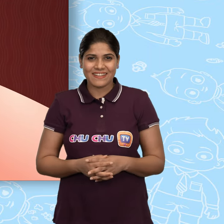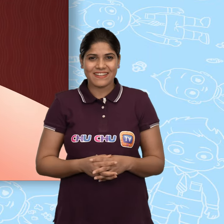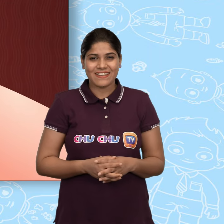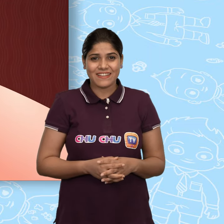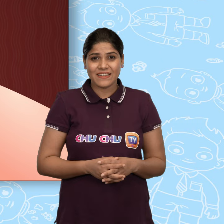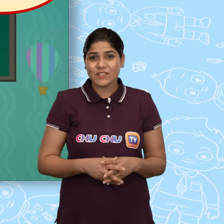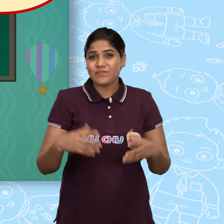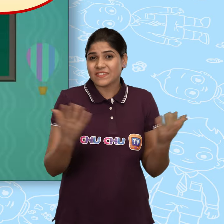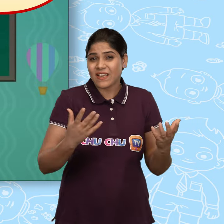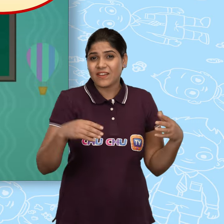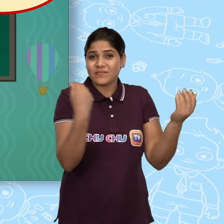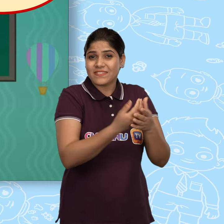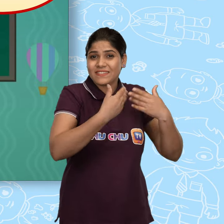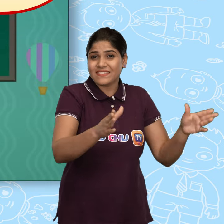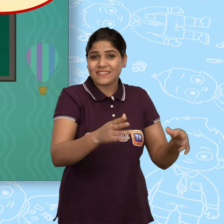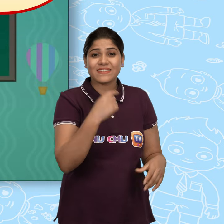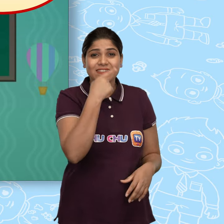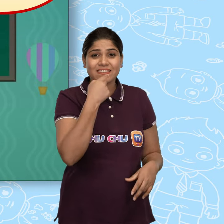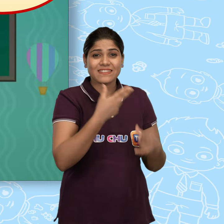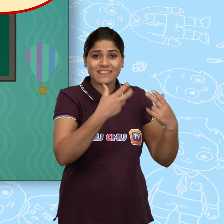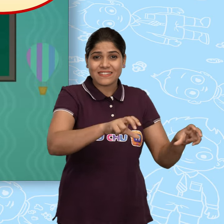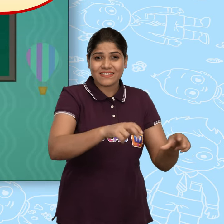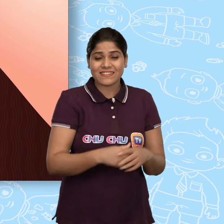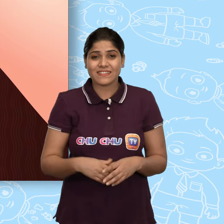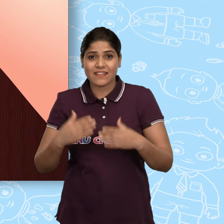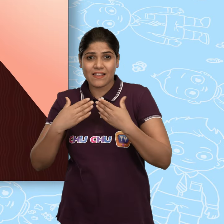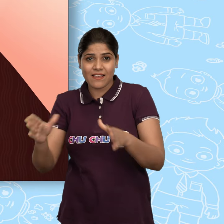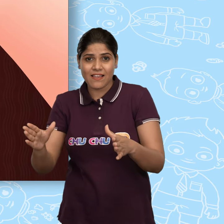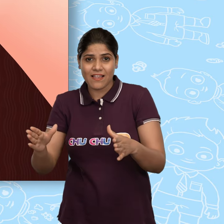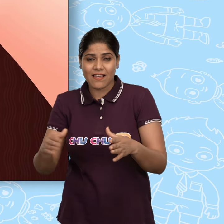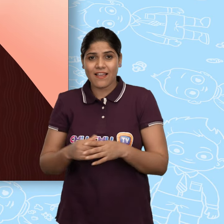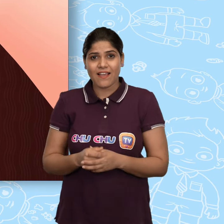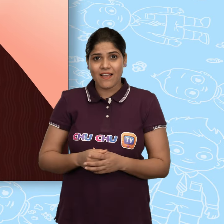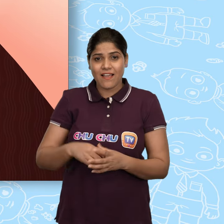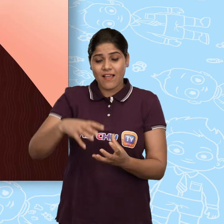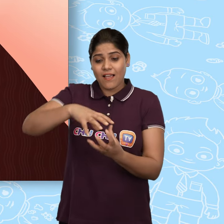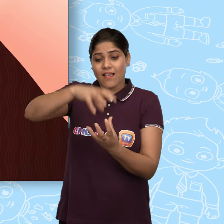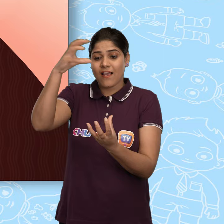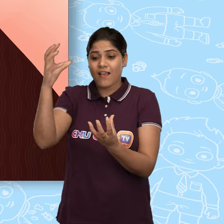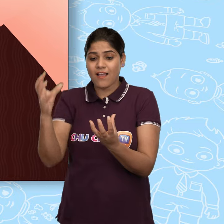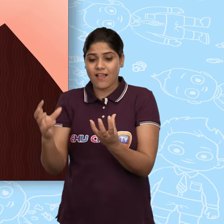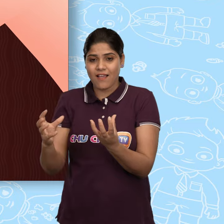क्या हम खोले बैग दी अंडे को खोल जा खोल जा